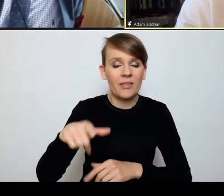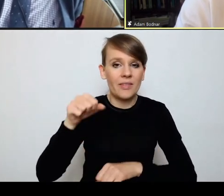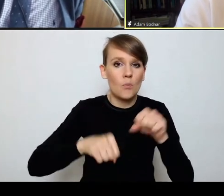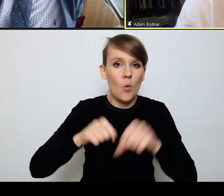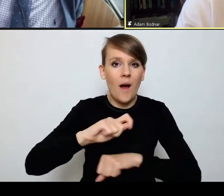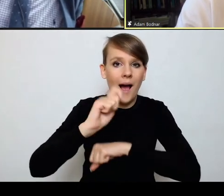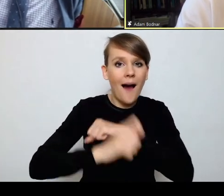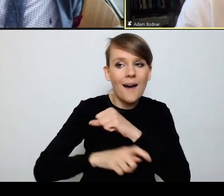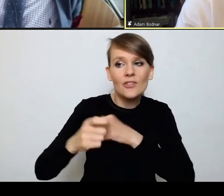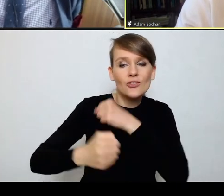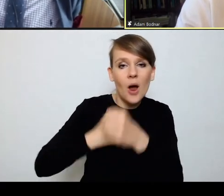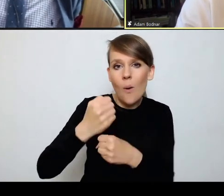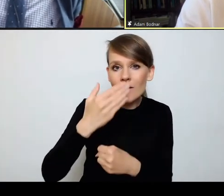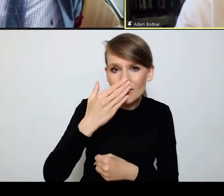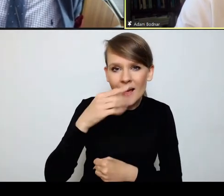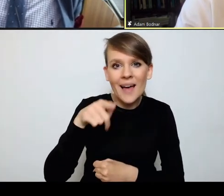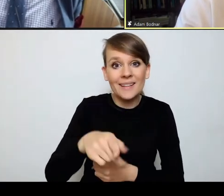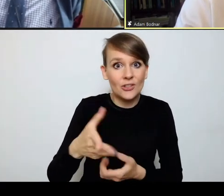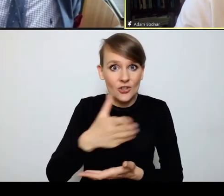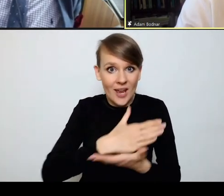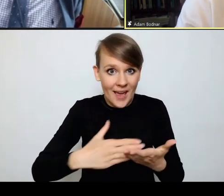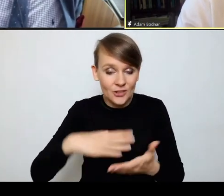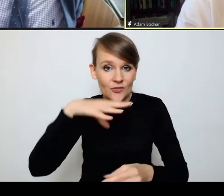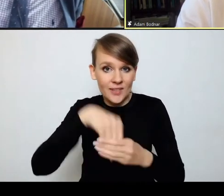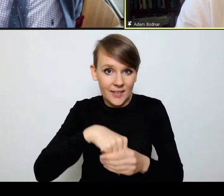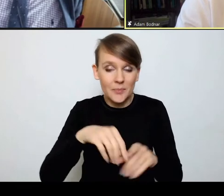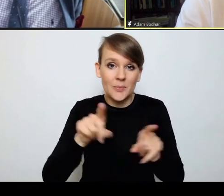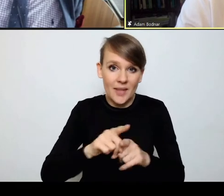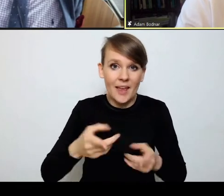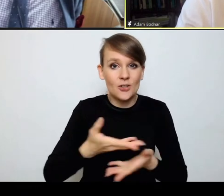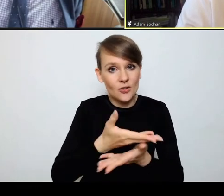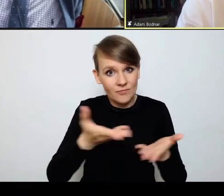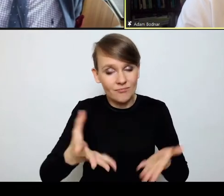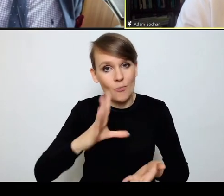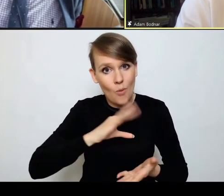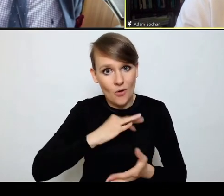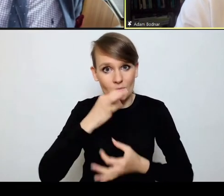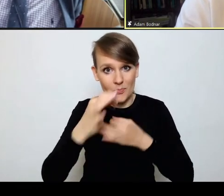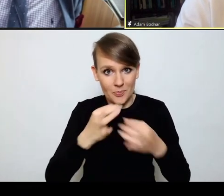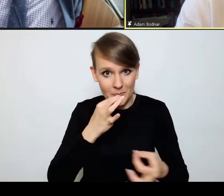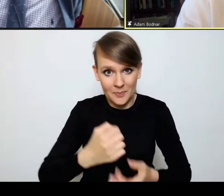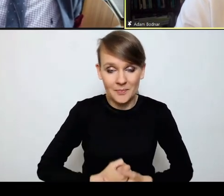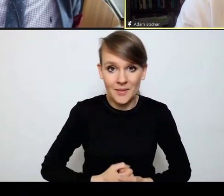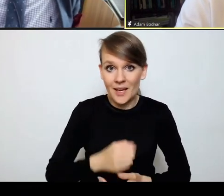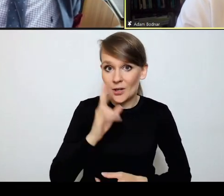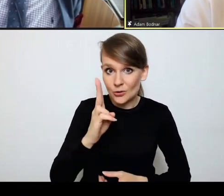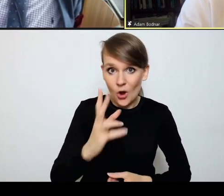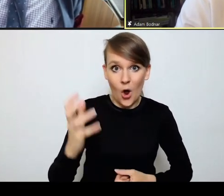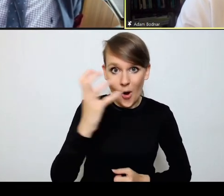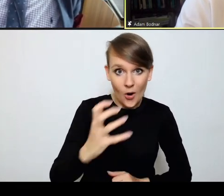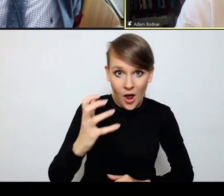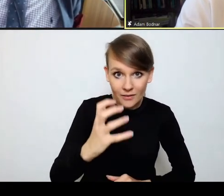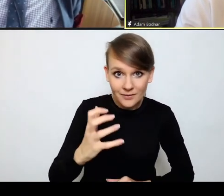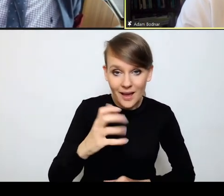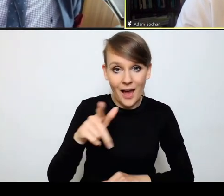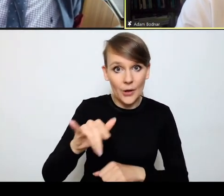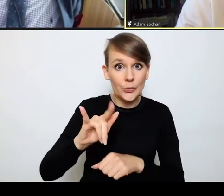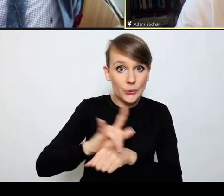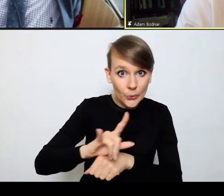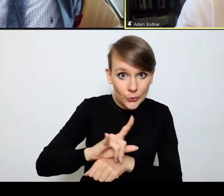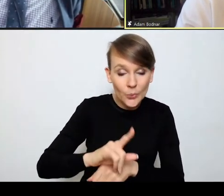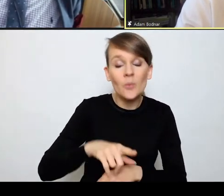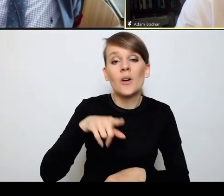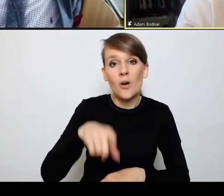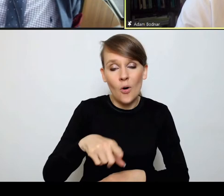To jest część, w której także zachęcam Państwa do zadawania pytań. Jeżeli mamy obserwujących nas na YouTubie,